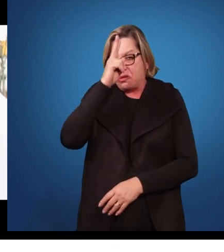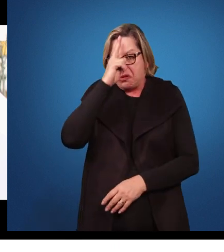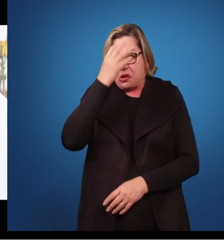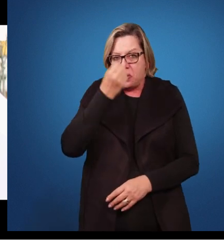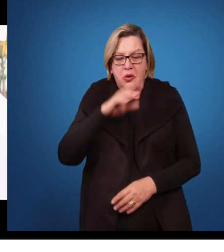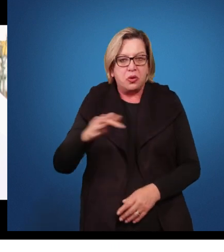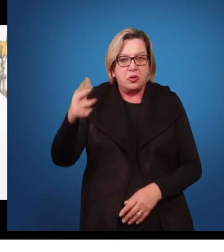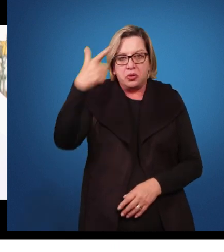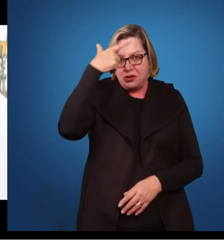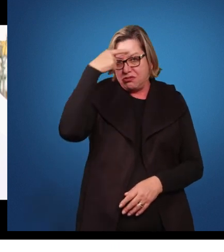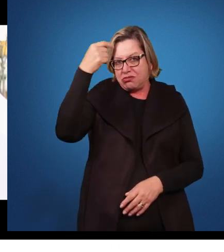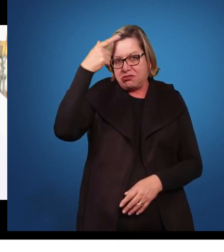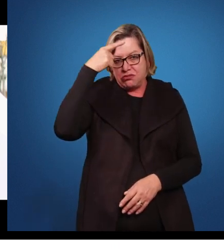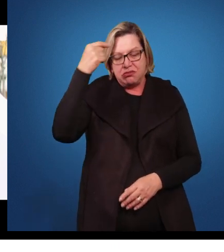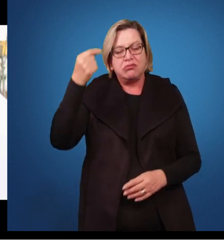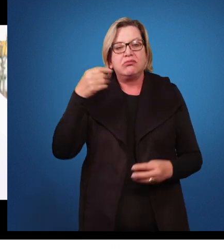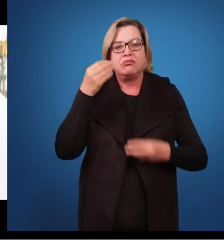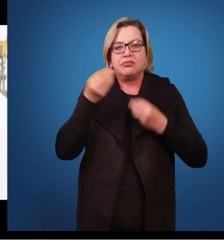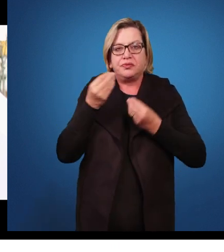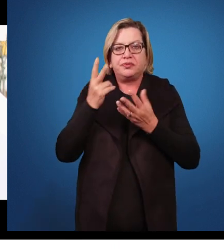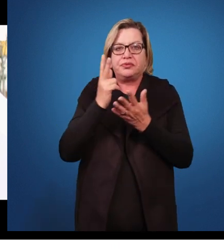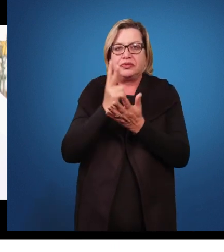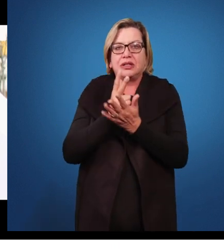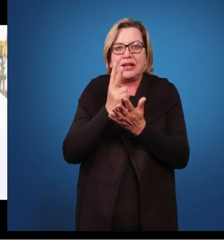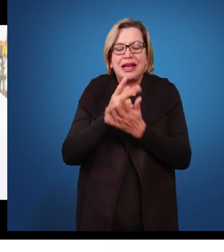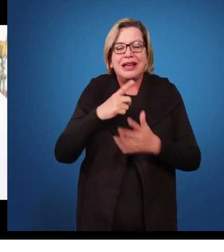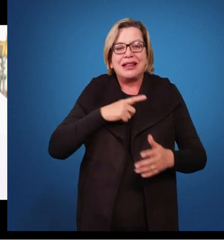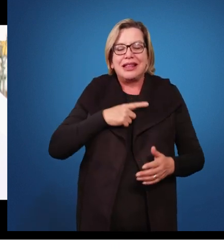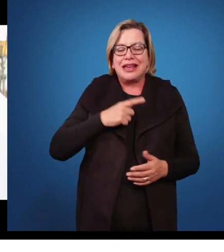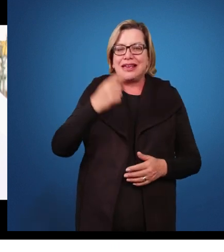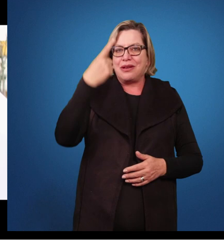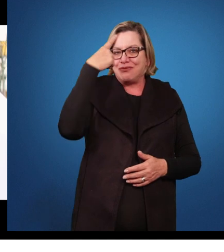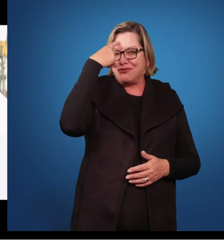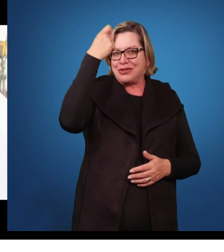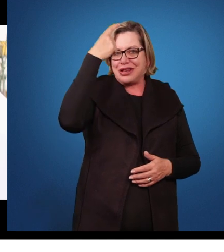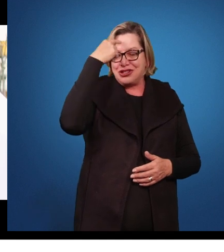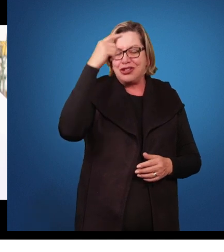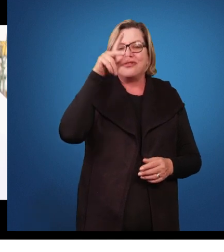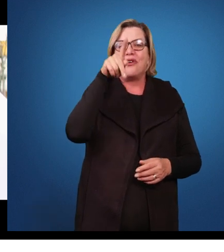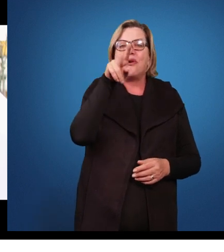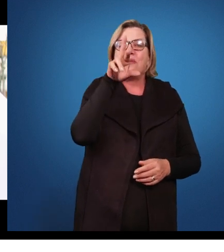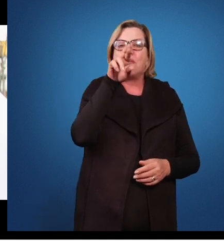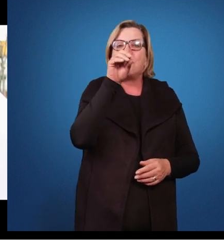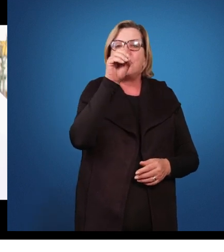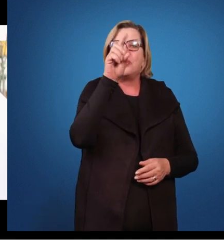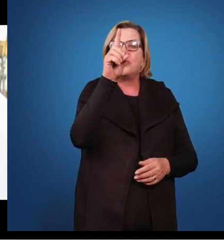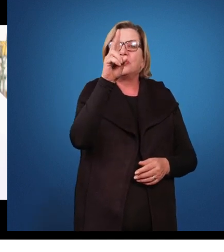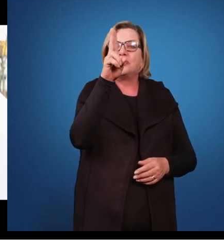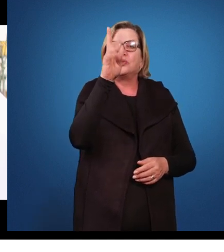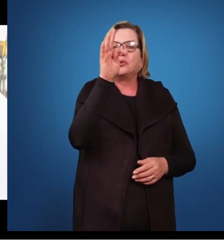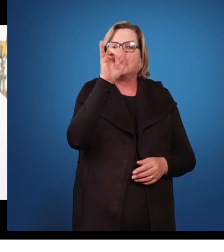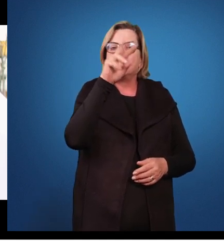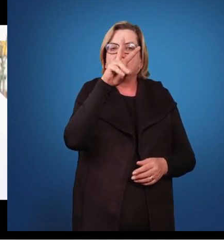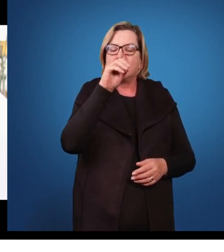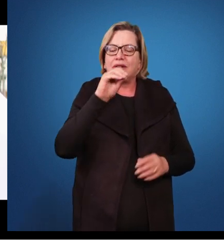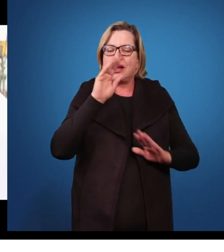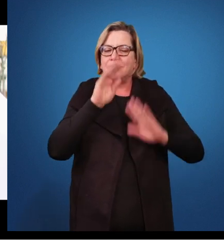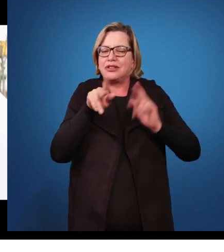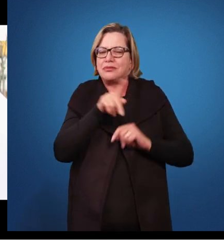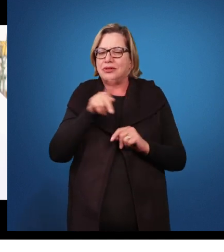também na universidade, é encontrar o criativo produtivo. Então, por isso que muitos professores, ao olharem esse aluno que não